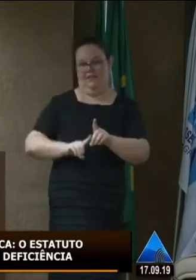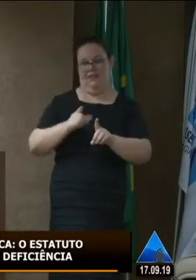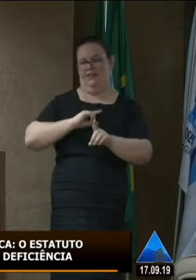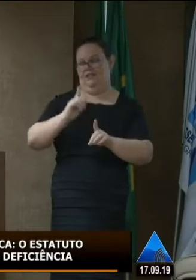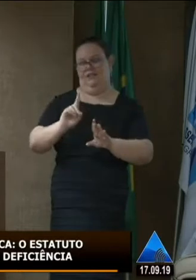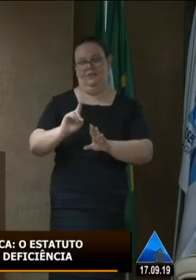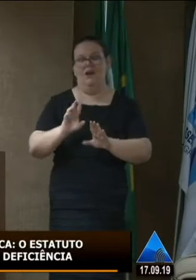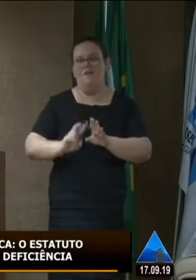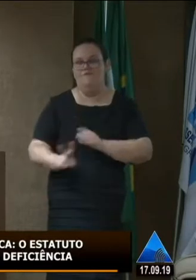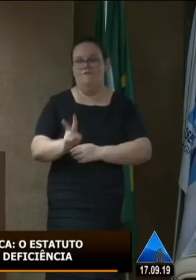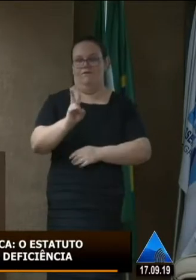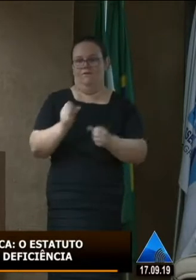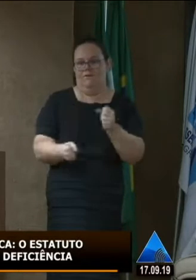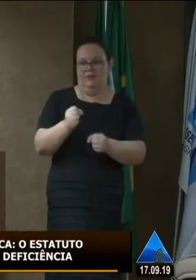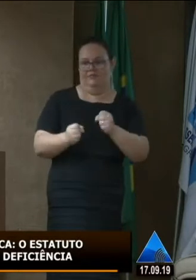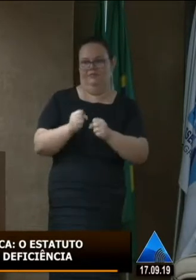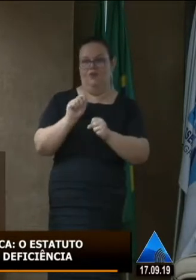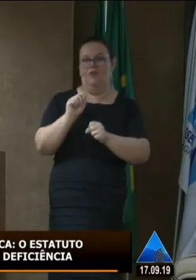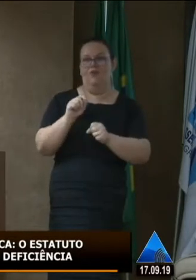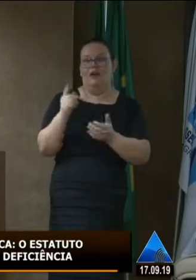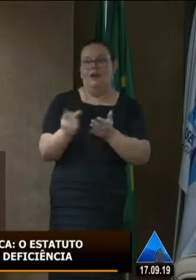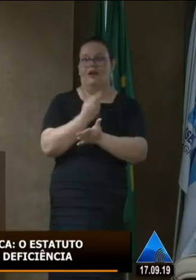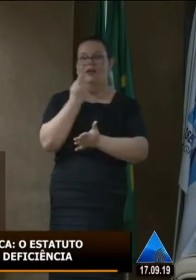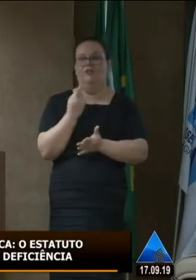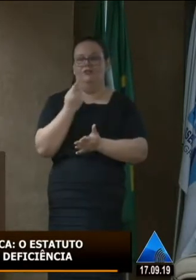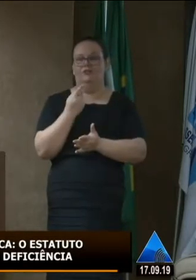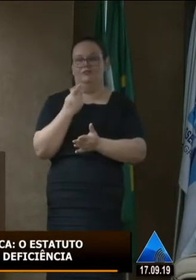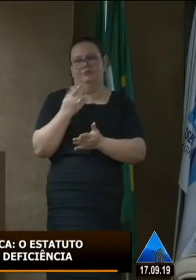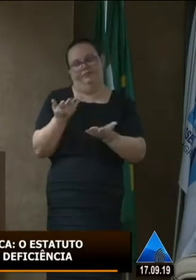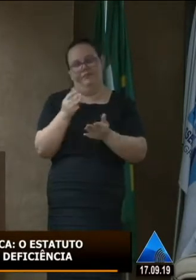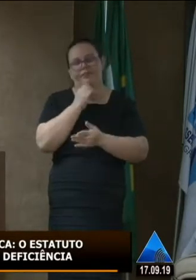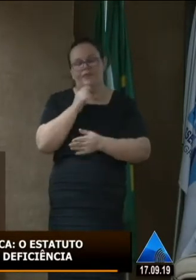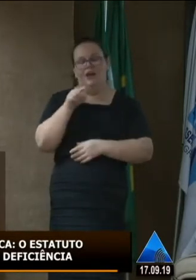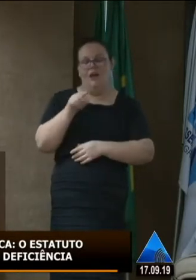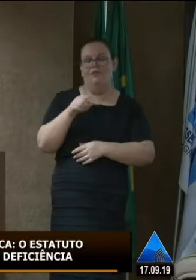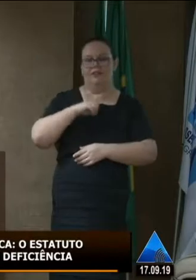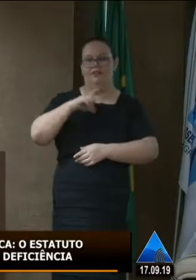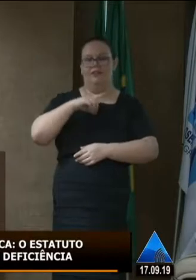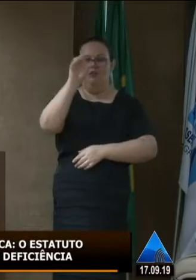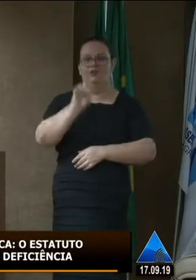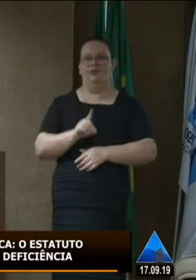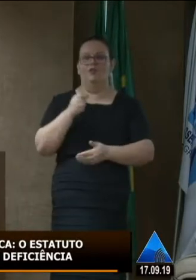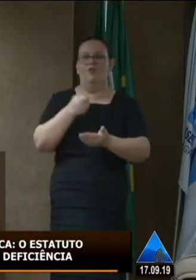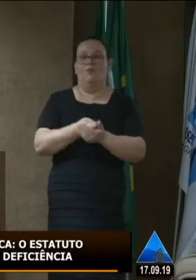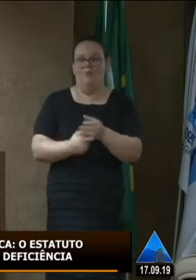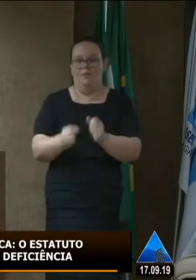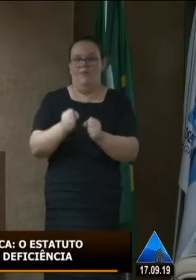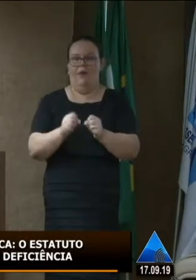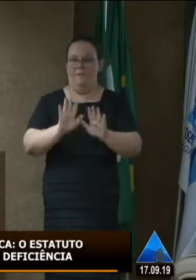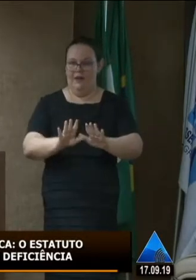acontece você tem condição de comprar um carro mas o Estado tira esse seu direito então você não tem o direito